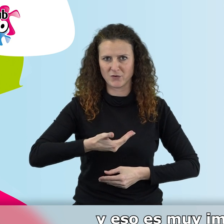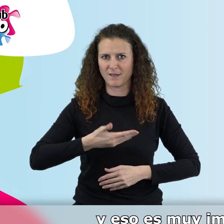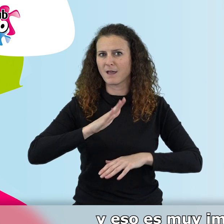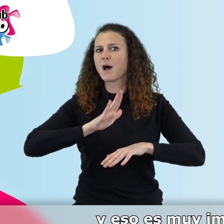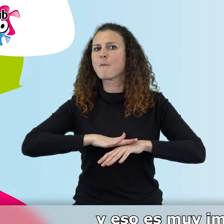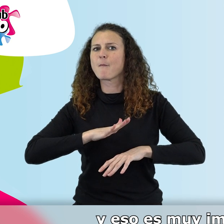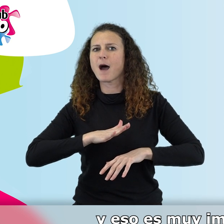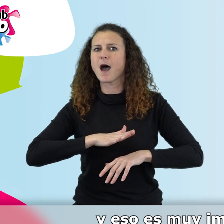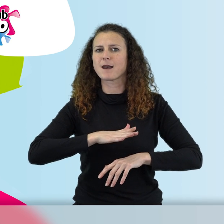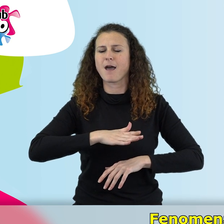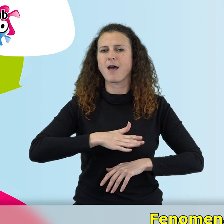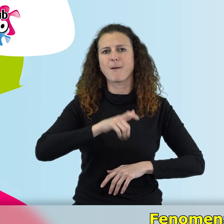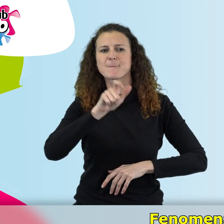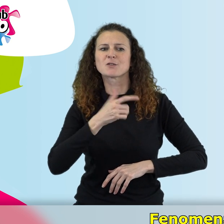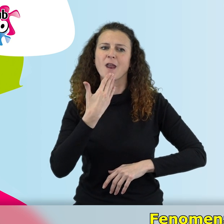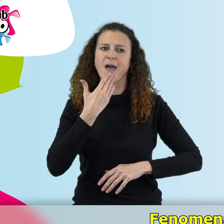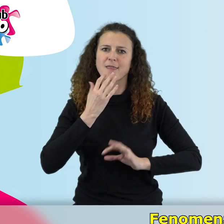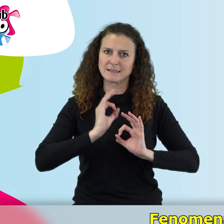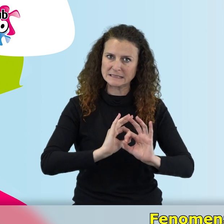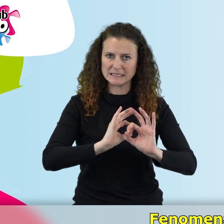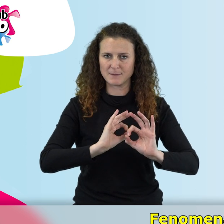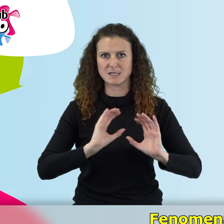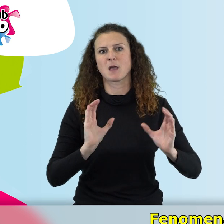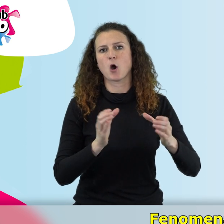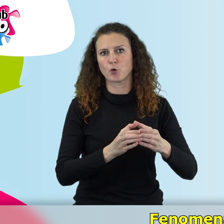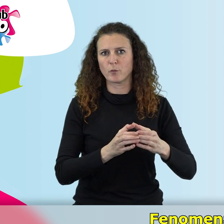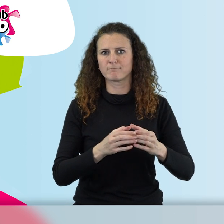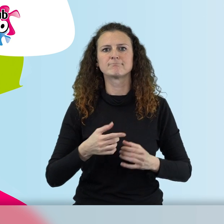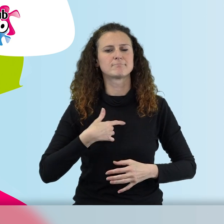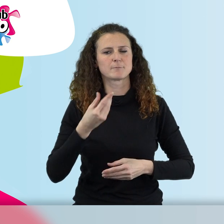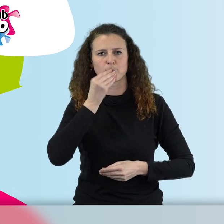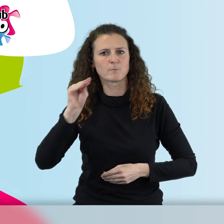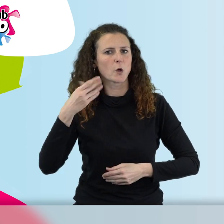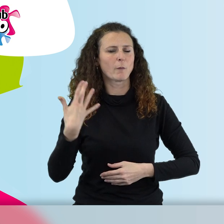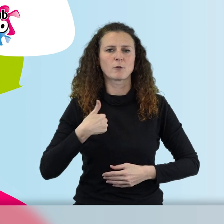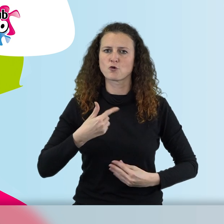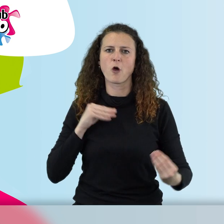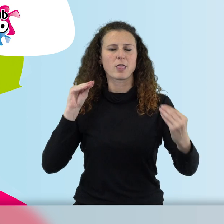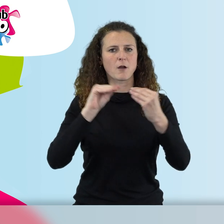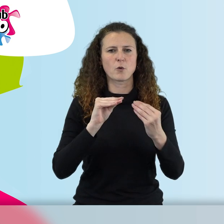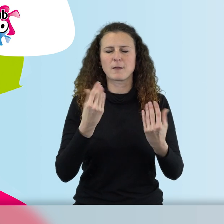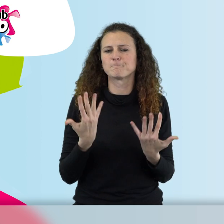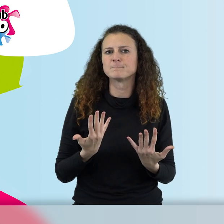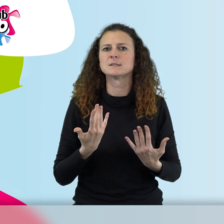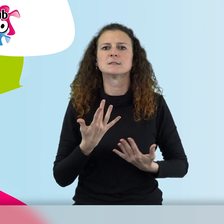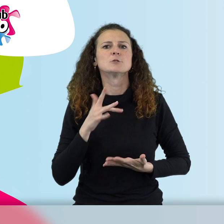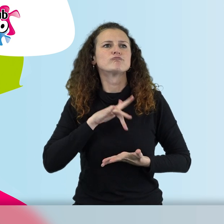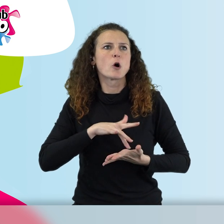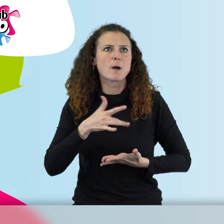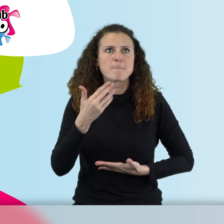determinadas edades. Fenomenal. Estoy totalmente de acuerdo. ¿Qué mitos, limitaciones,